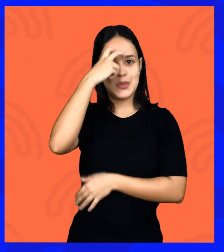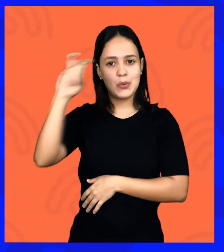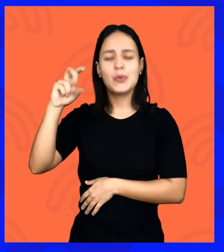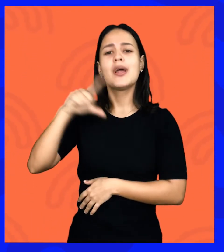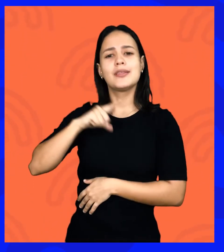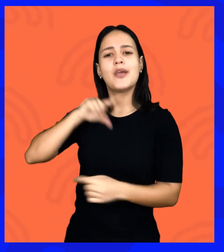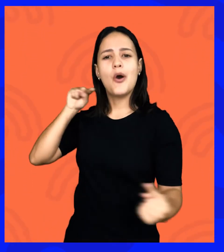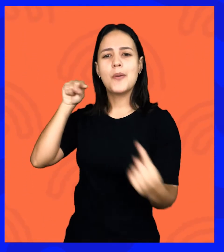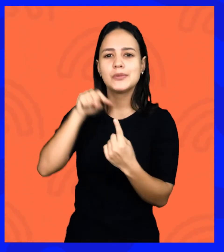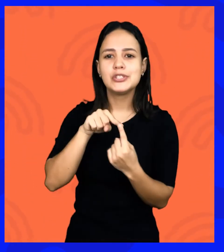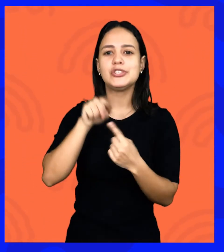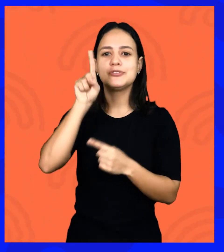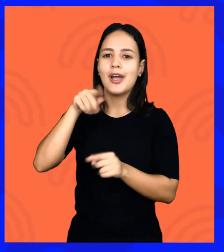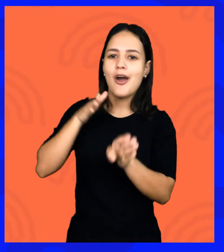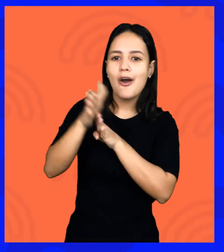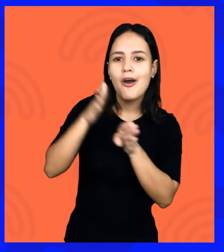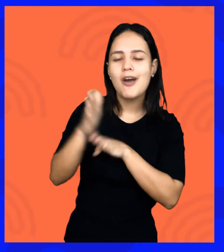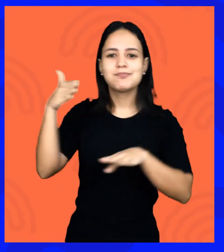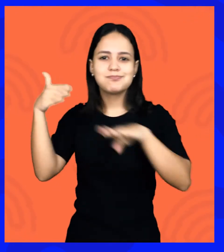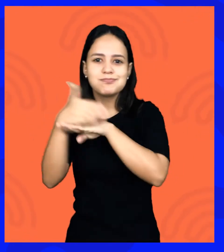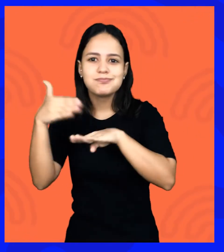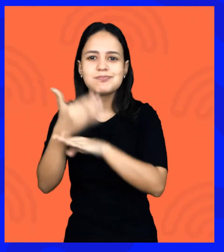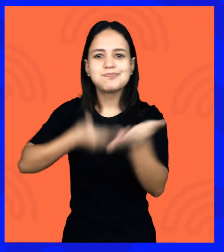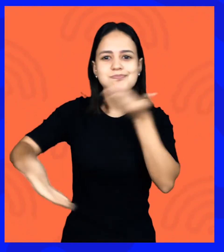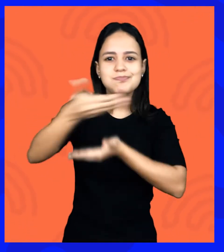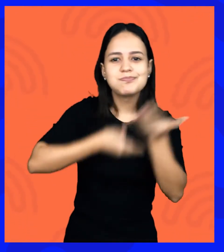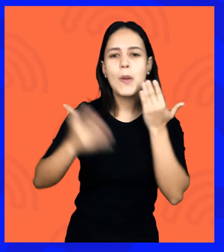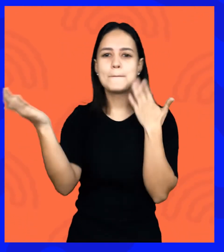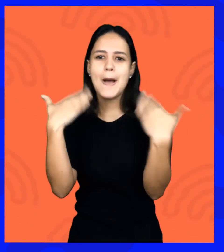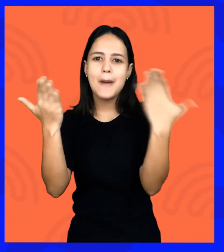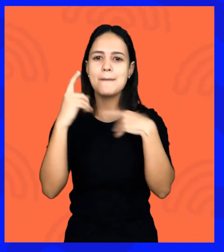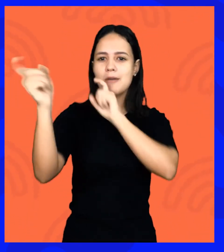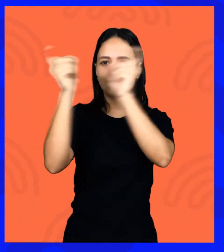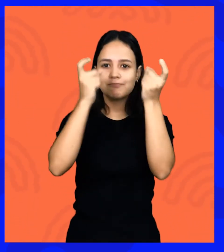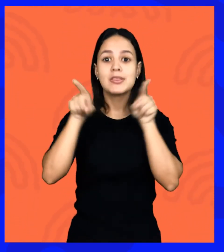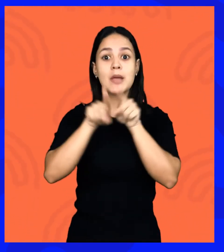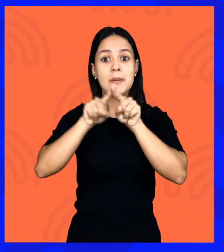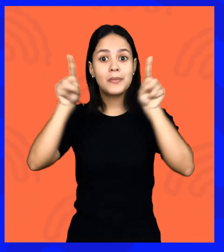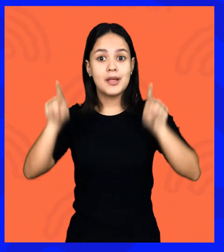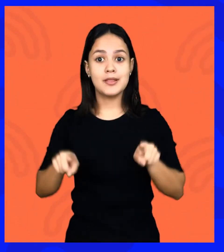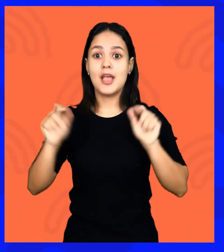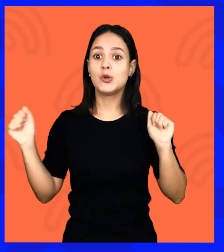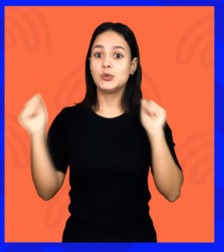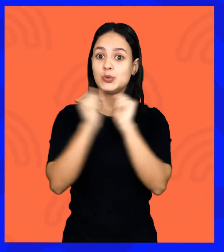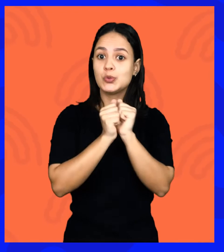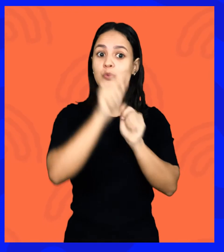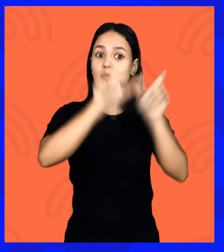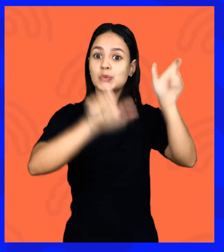e ele tem ali um objetivo de orientar, de participar, de discutir e de planejar junto aos diversos